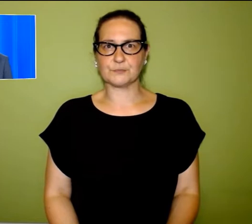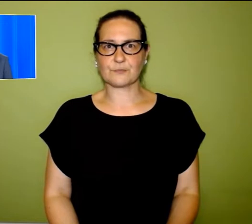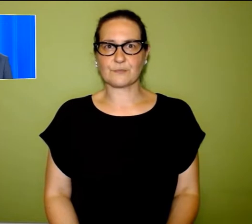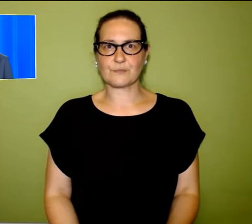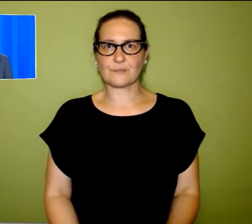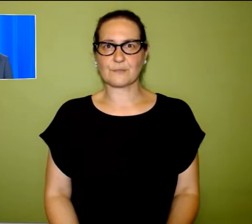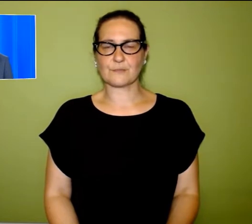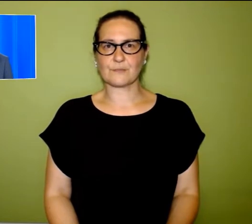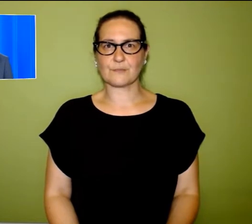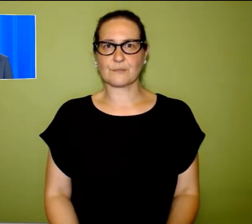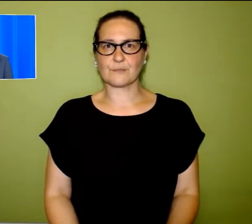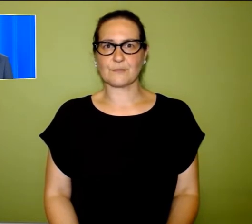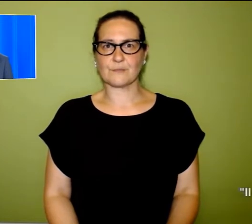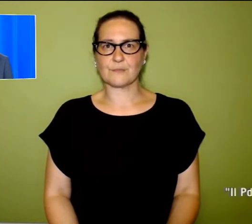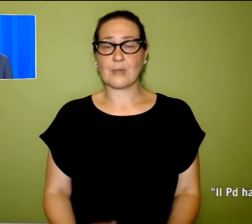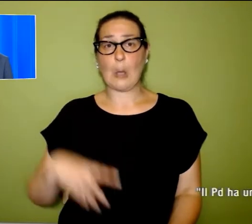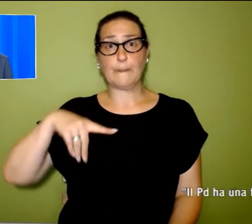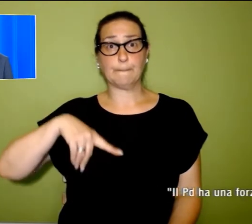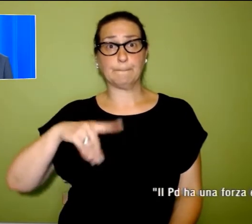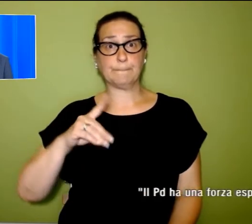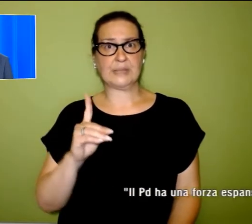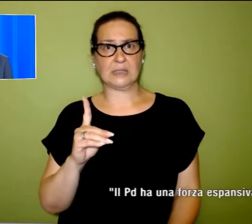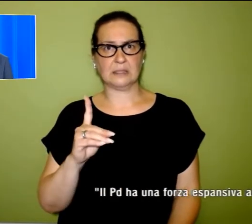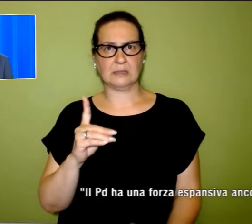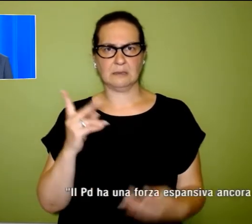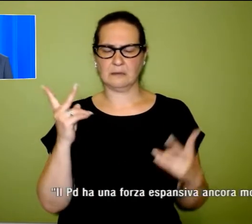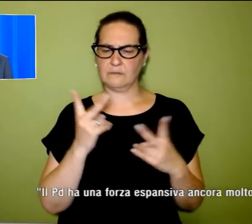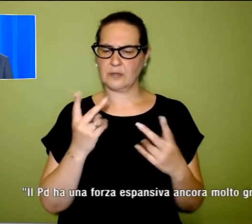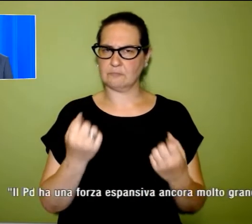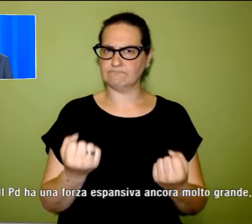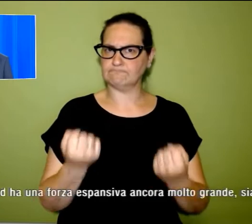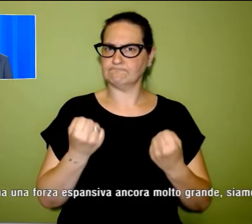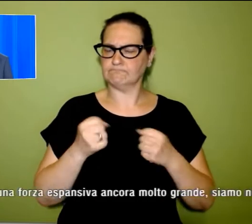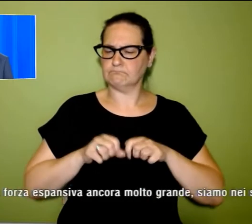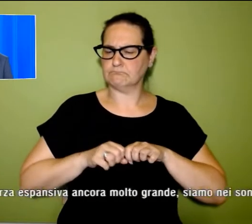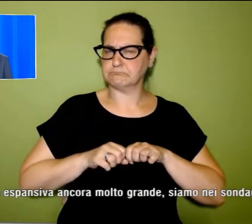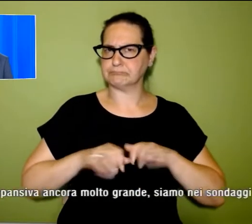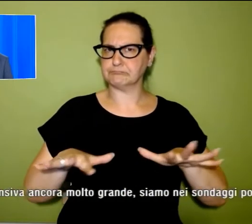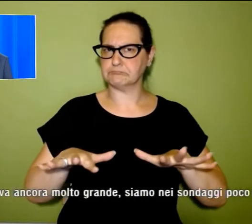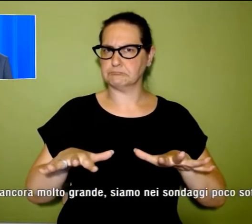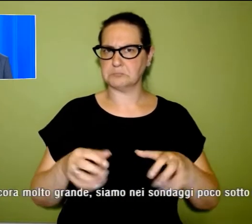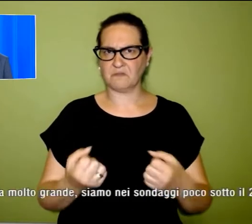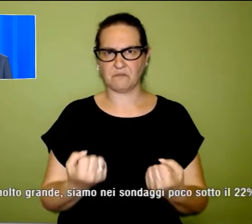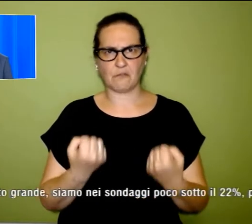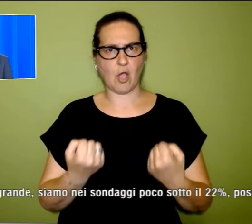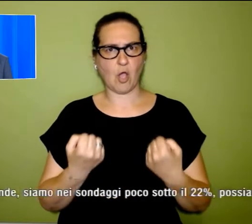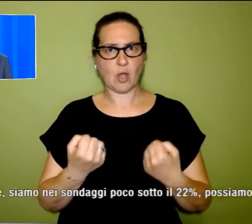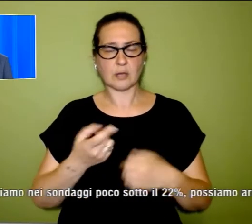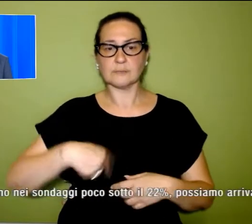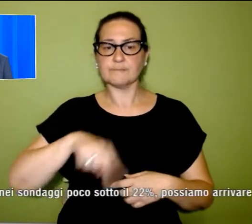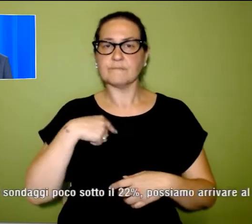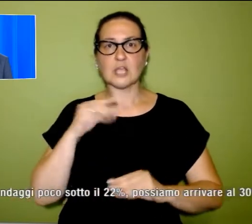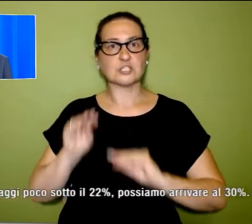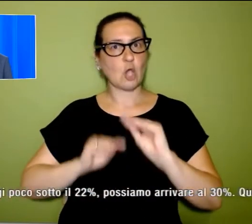Il PD ha una forza espansiva ancora molto grande. Siamo nei sondaggi poco sotto il